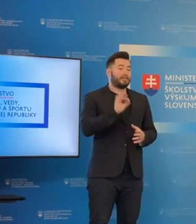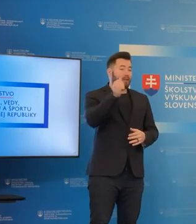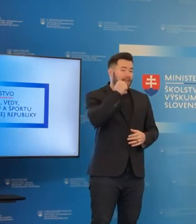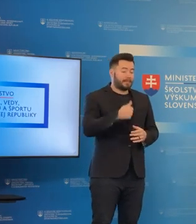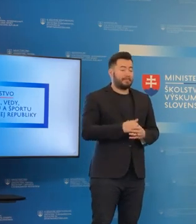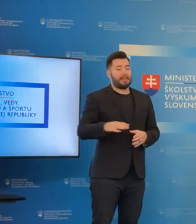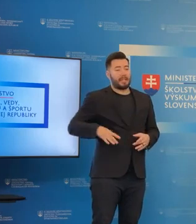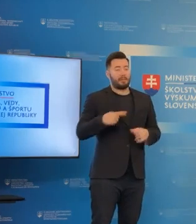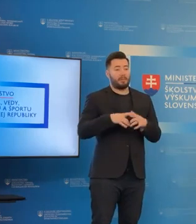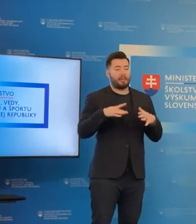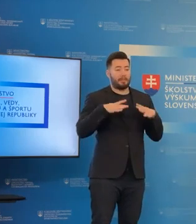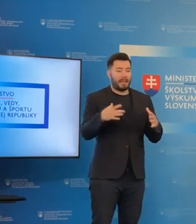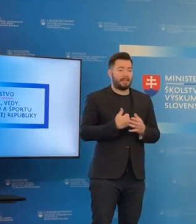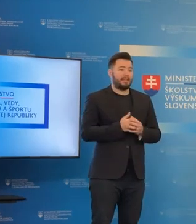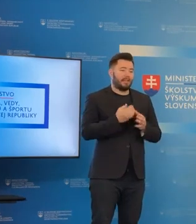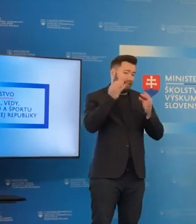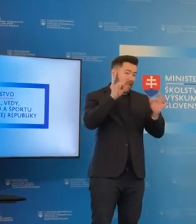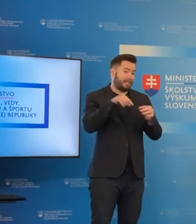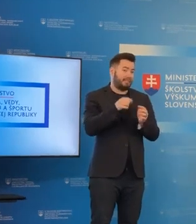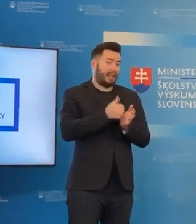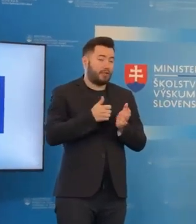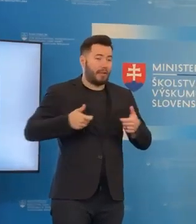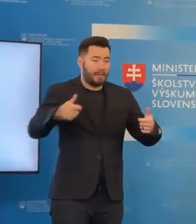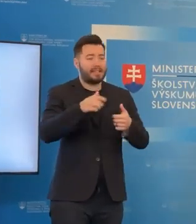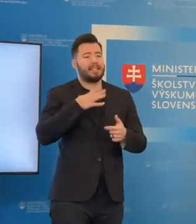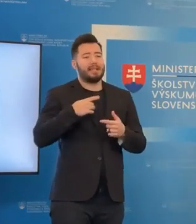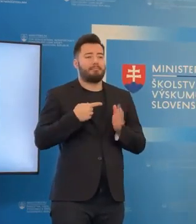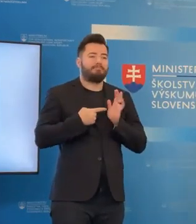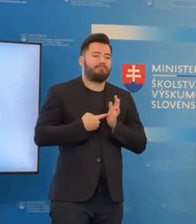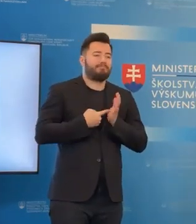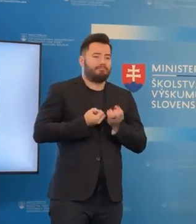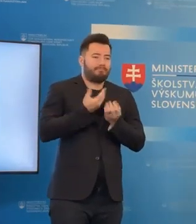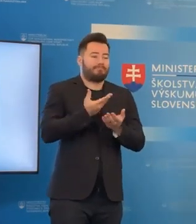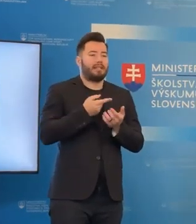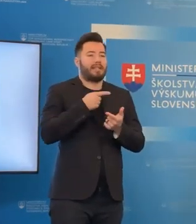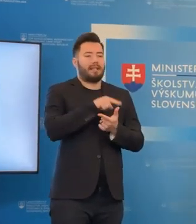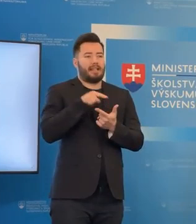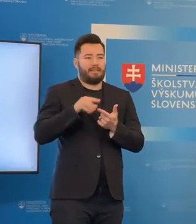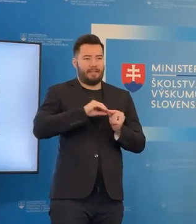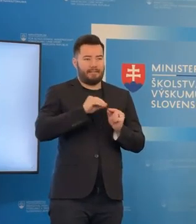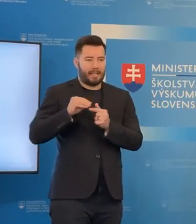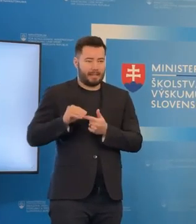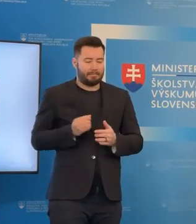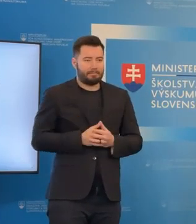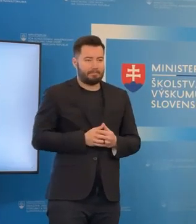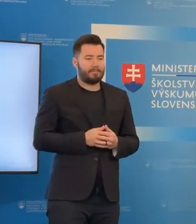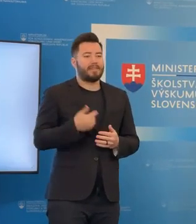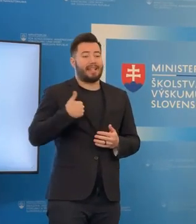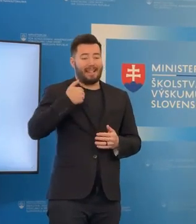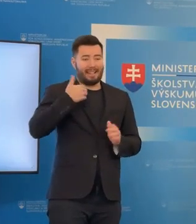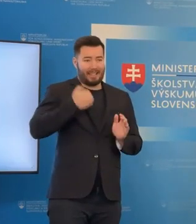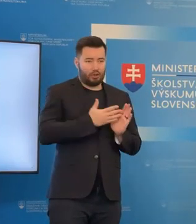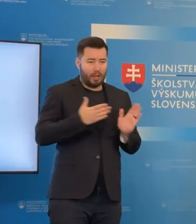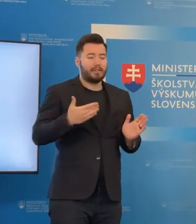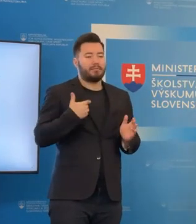tlačovej besede. Dnes budeme prezentovať dve veci a to sú aktuálne počty v rámci zberu, ktoré sme uskutočnili tento